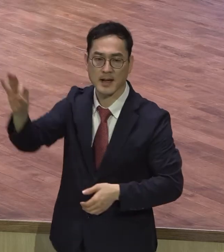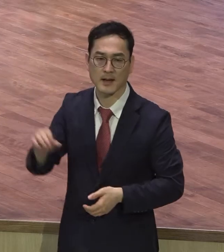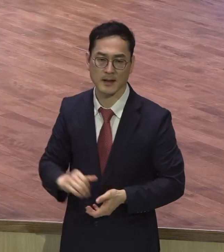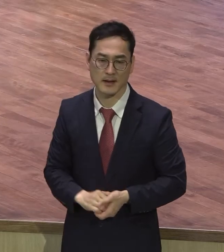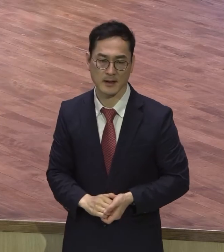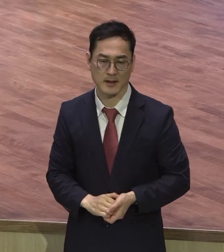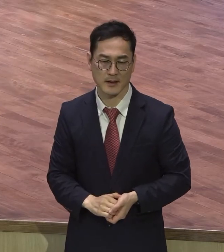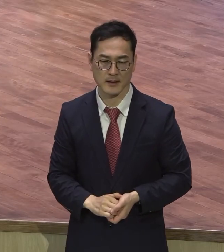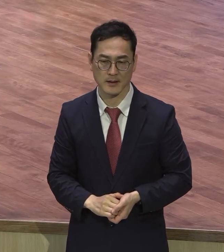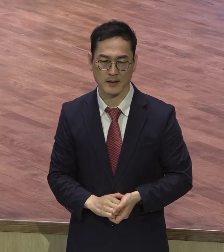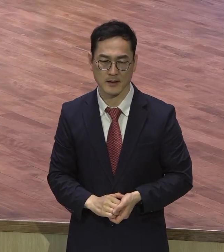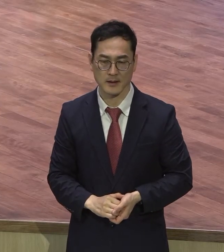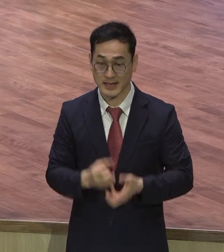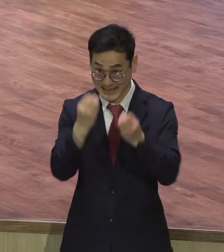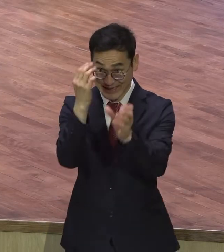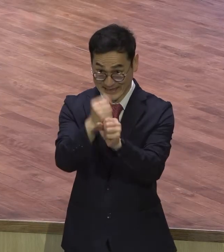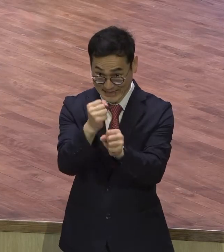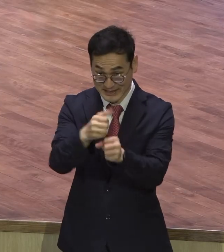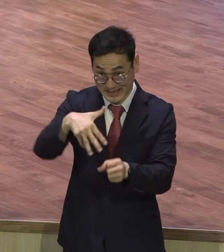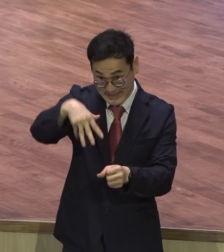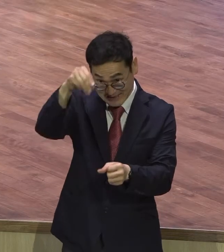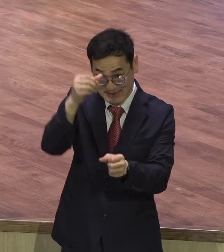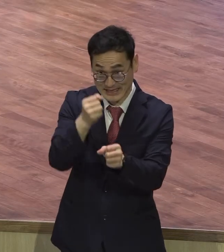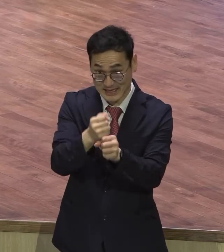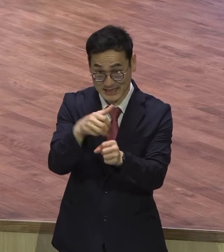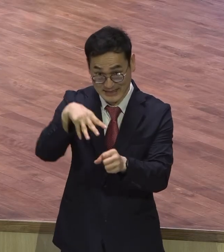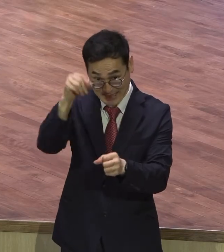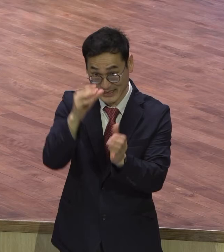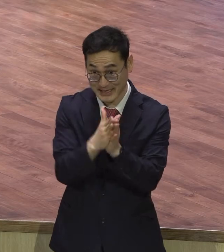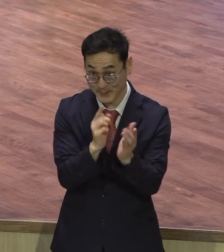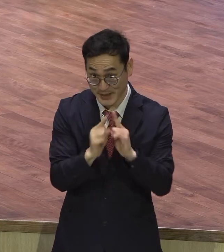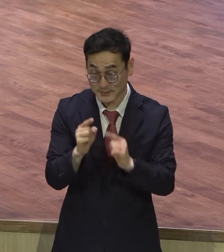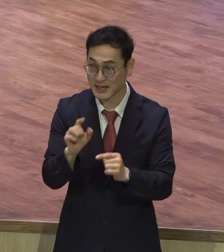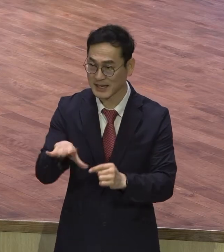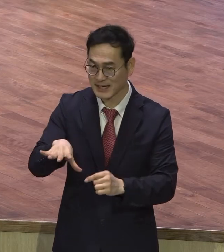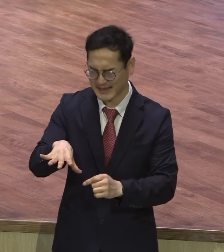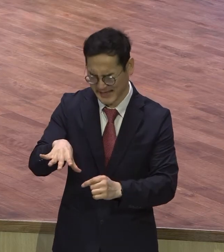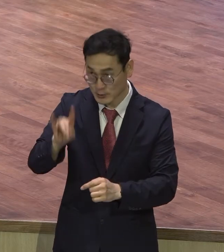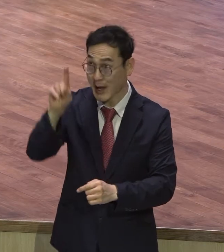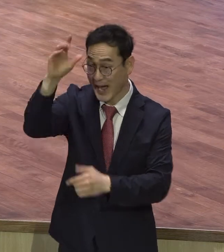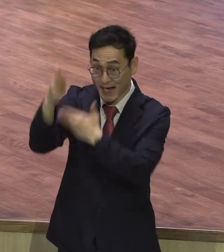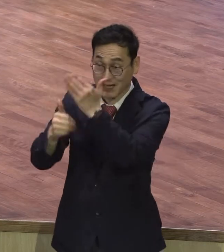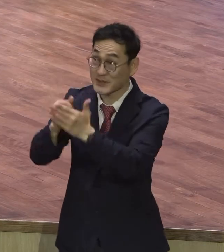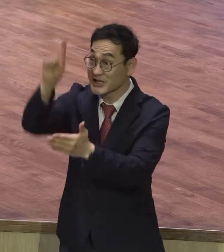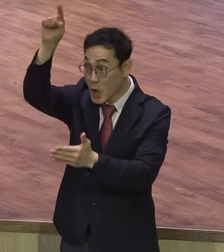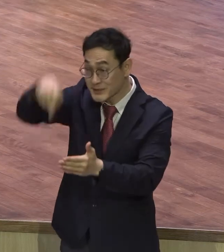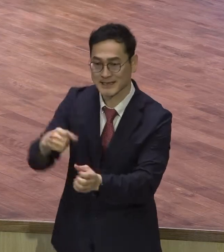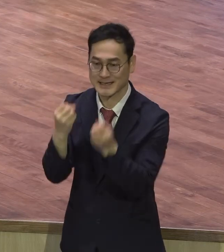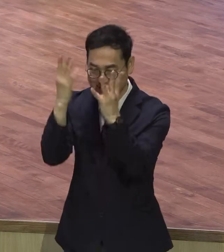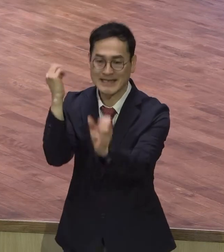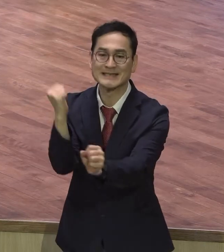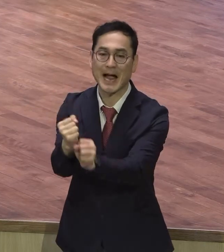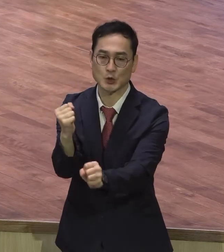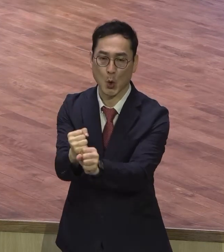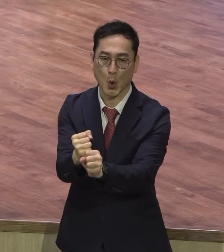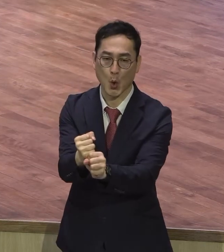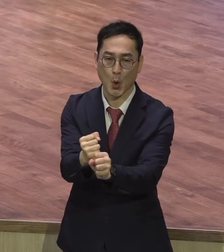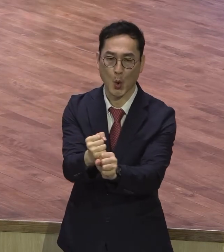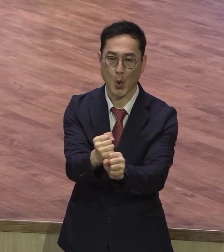믿음이에요. 장세기 1장 1절부터 태초에 하나님이 천지를 창조하시나부터 해서 게시록까지 안 믿으면 다 쓸 때만 다 찢어버리고